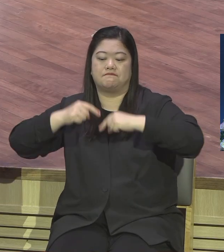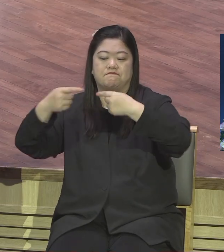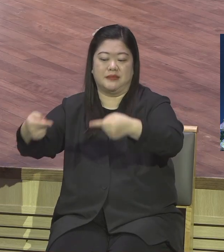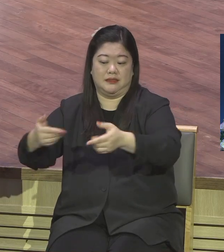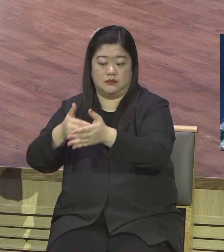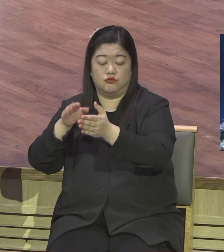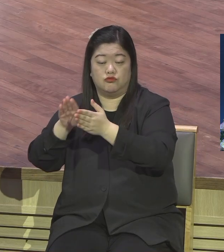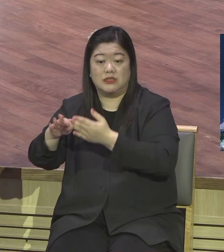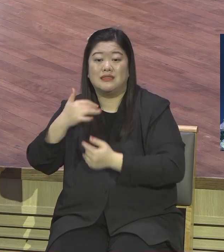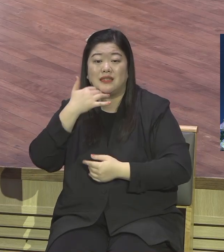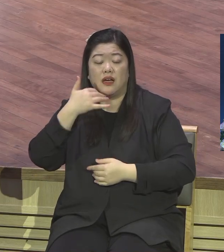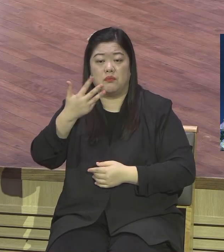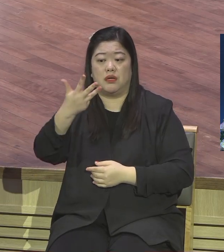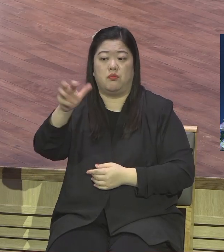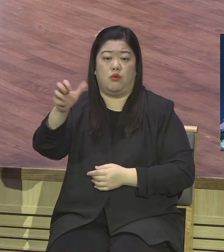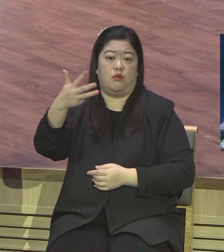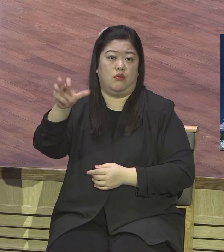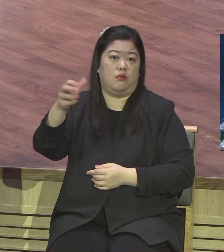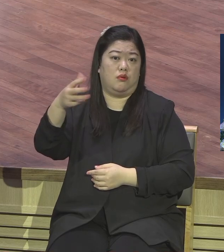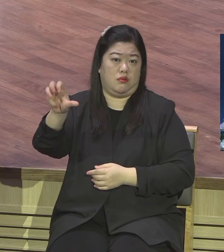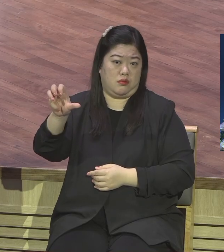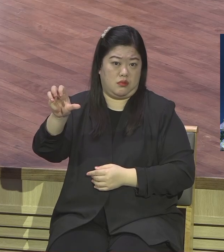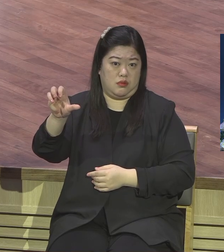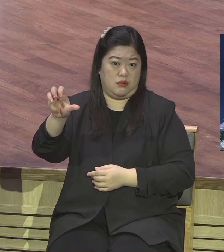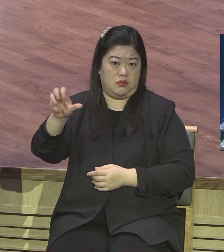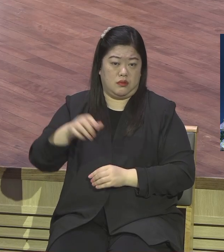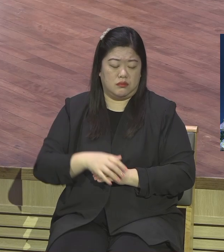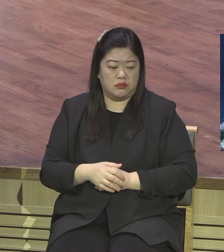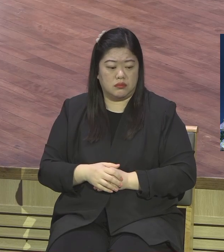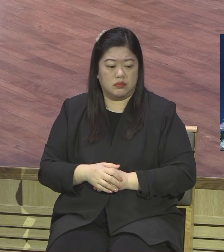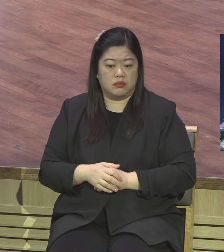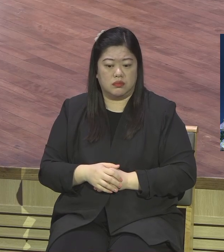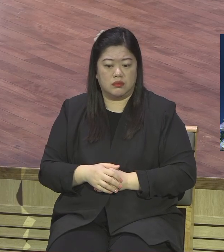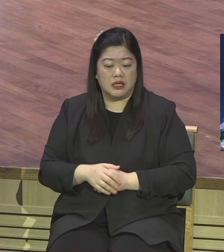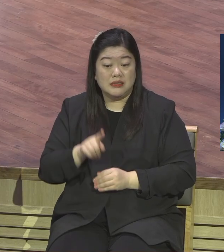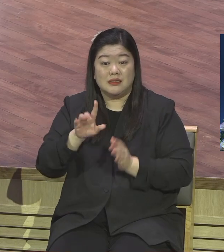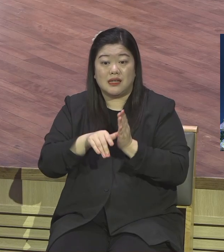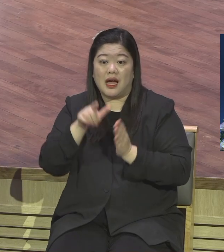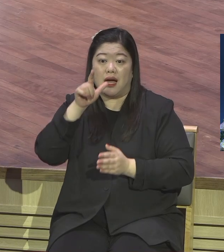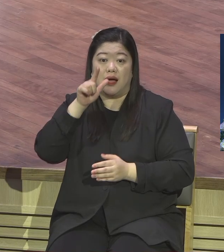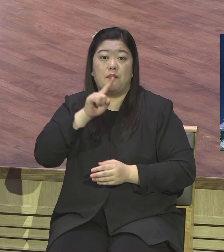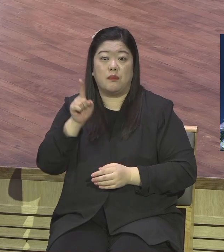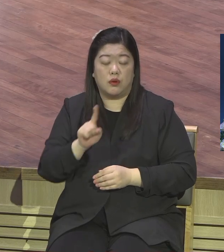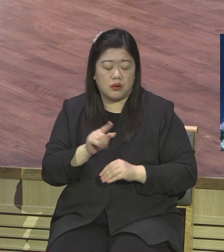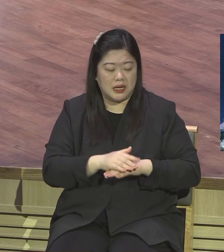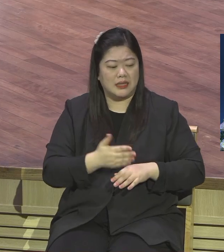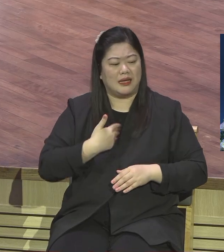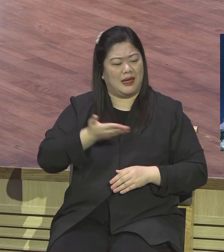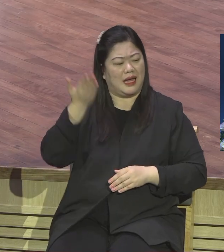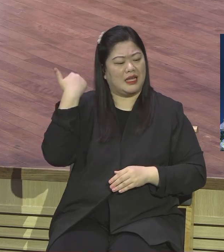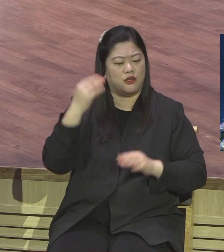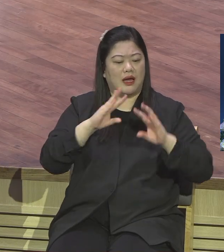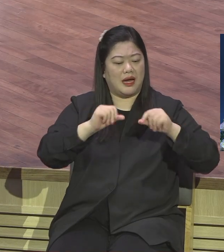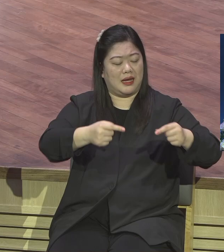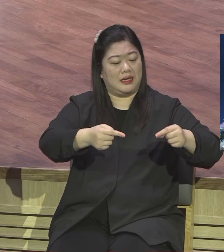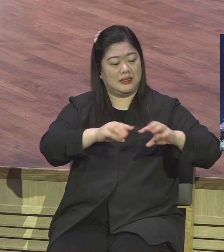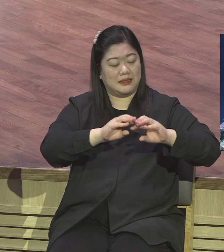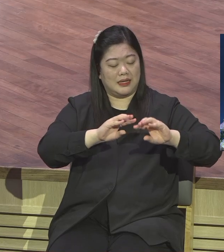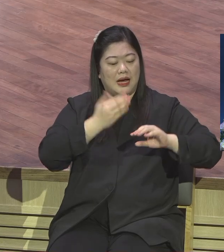내가 출혈업할 때나 지금이나 45세 때나 지금이나 일반이다 그 말이 이해가 안 됐어요